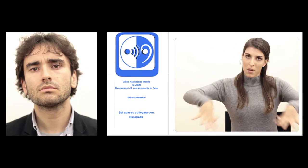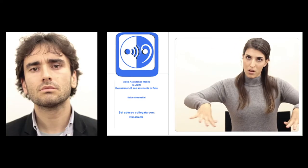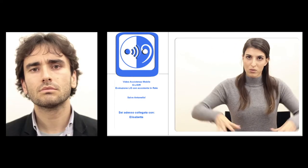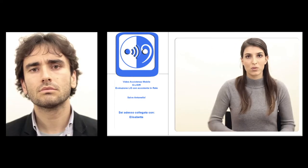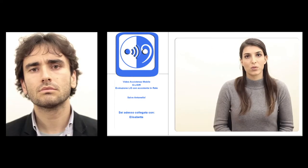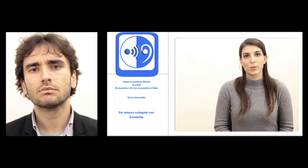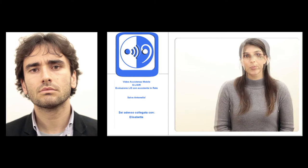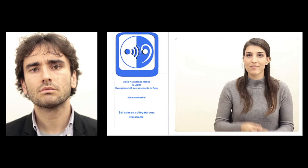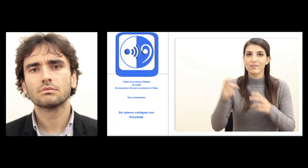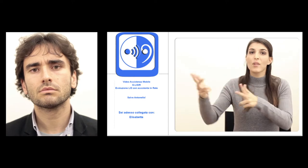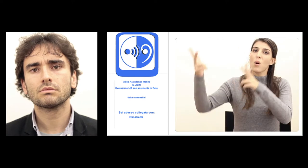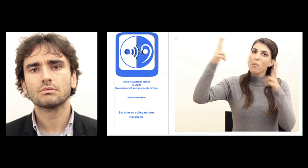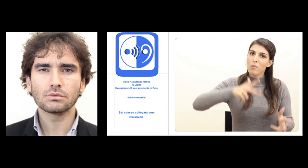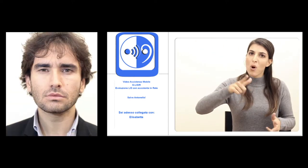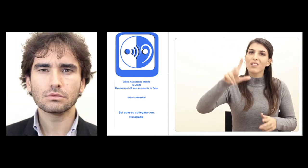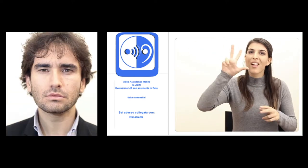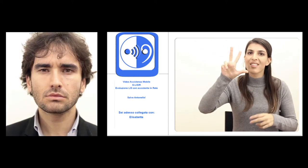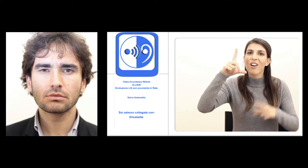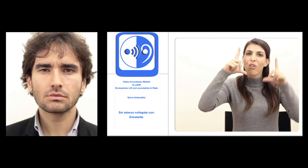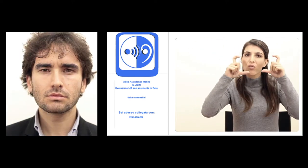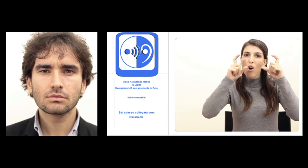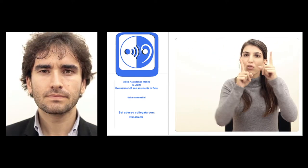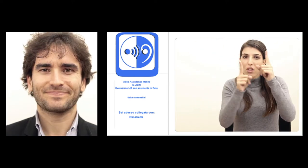Portare tre fototessera che può fare la macchinetta qui fuori.